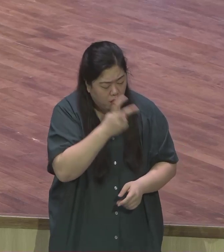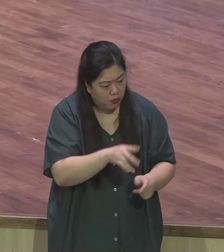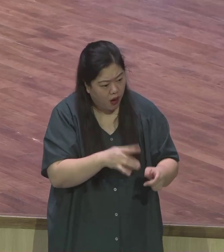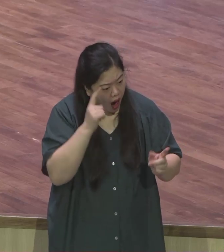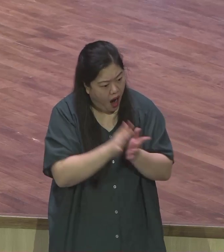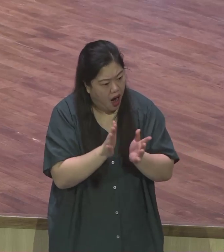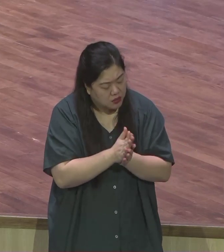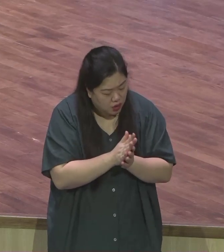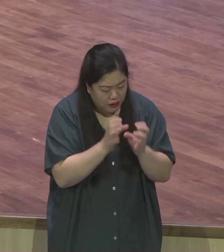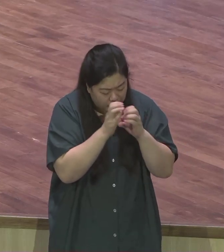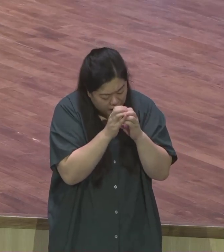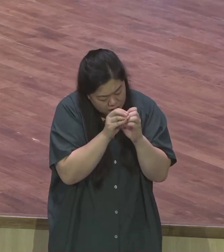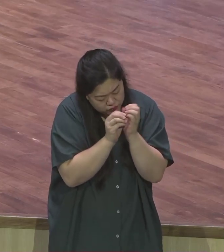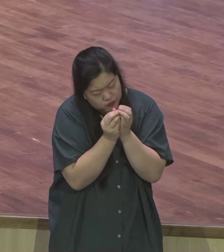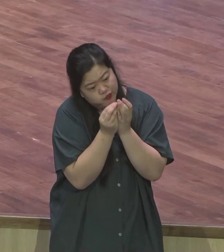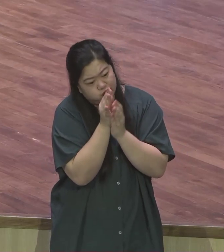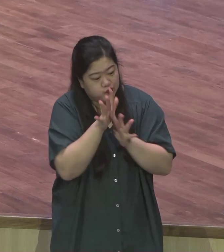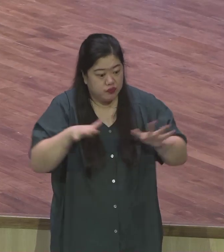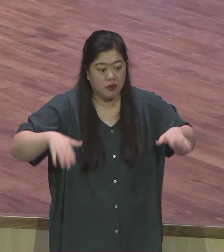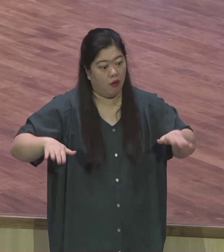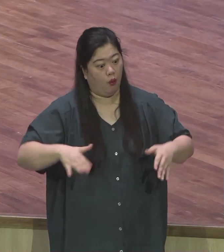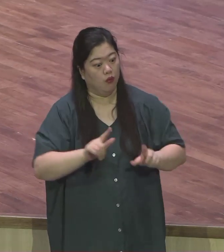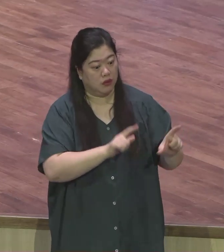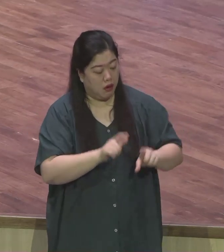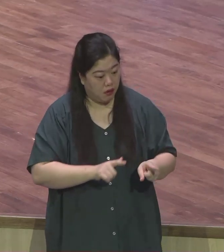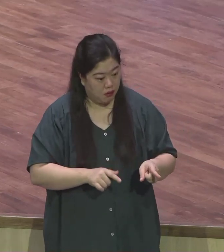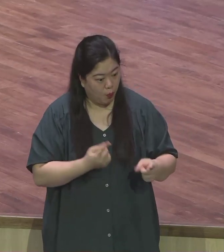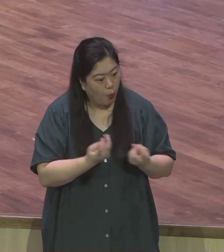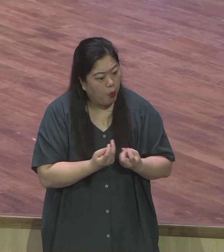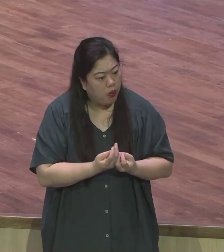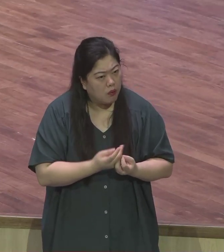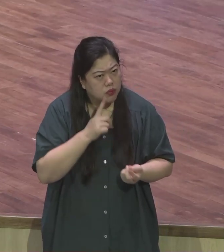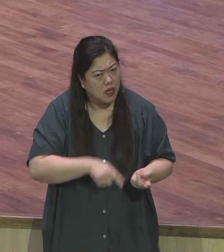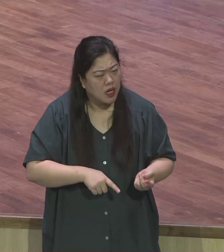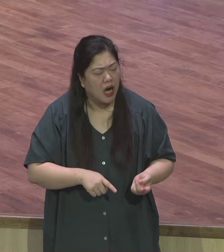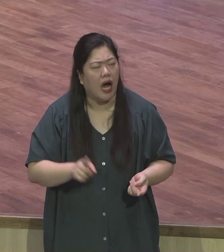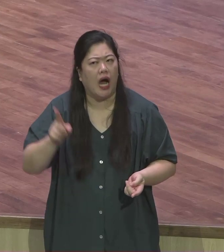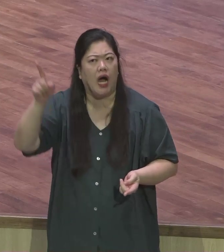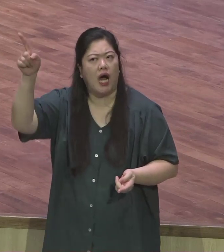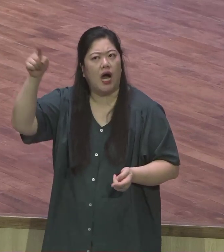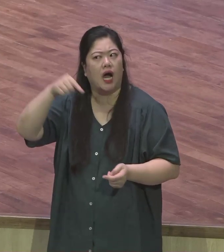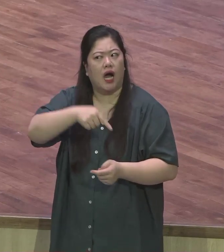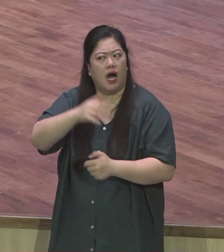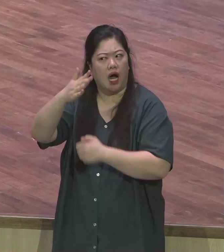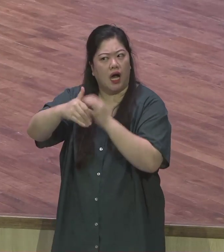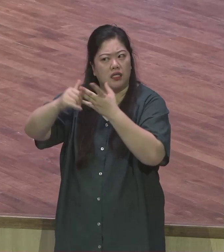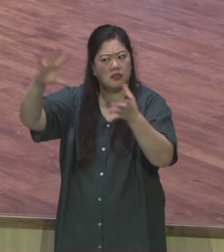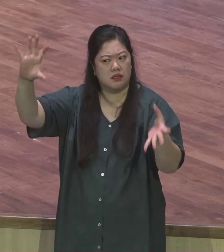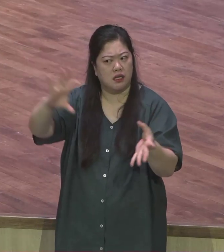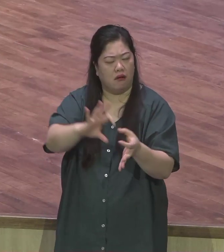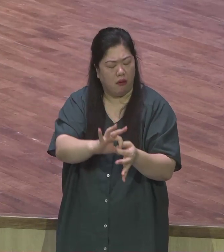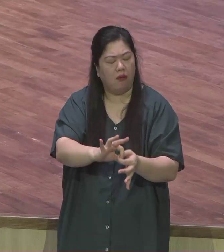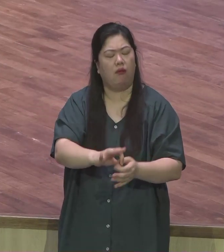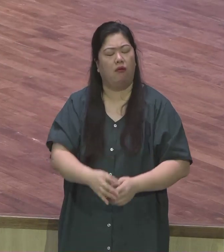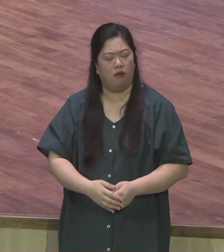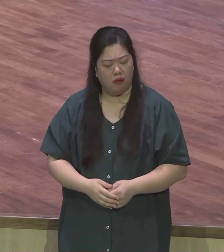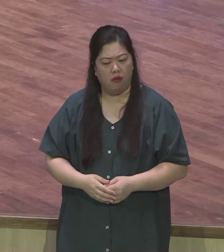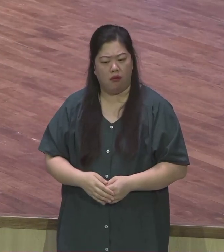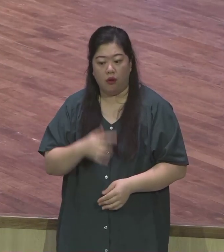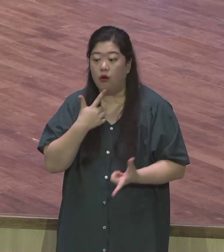여러분께서 두 가지 교만에만 실수만 하지 않으면 됩니다 내 머리털을 내가 새겠다 결국은 내 인생 내 방법대로